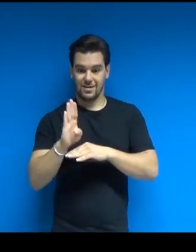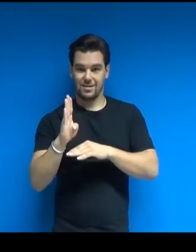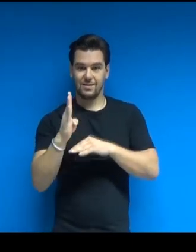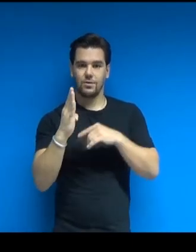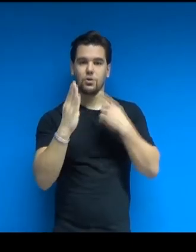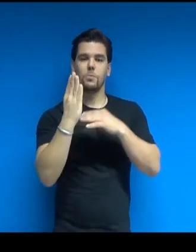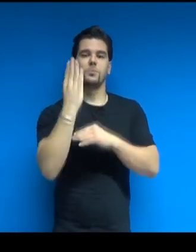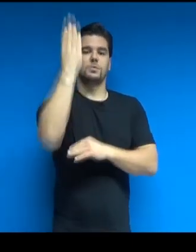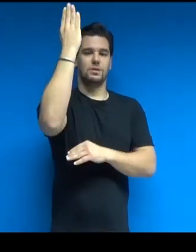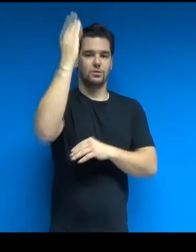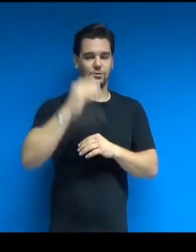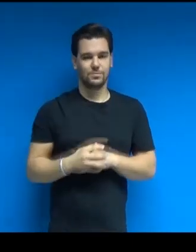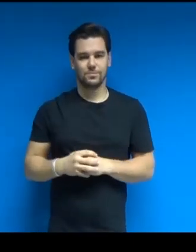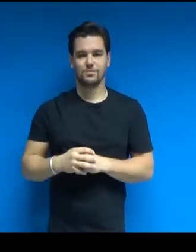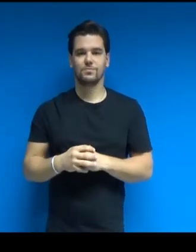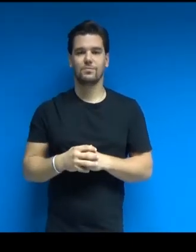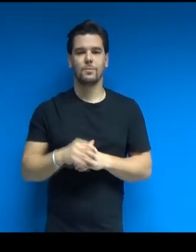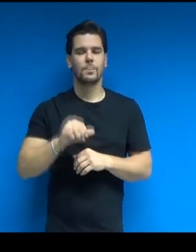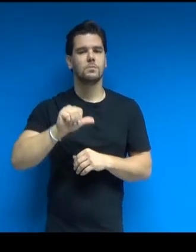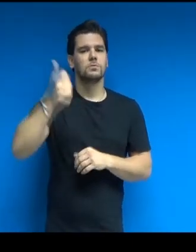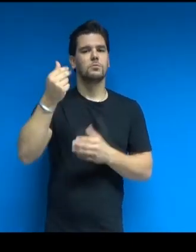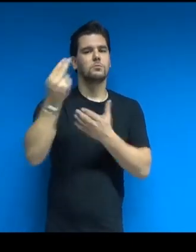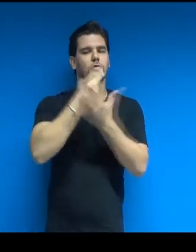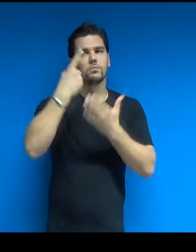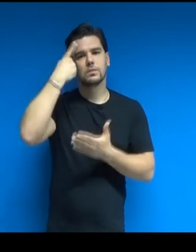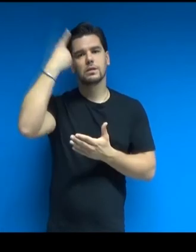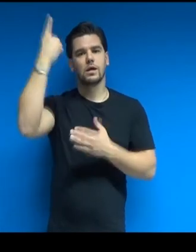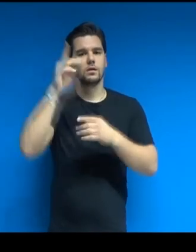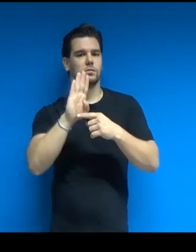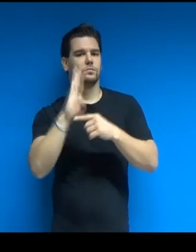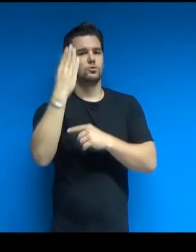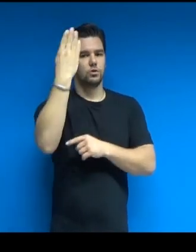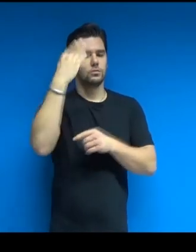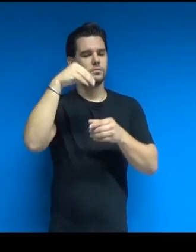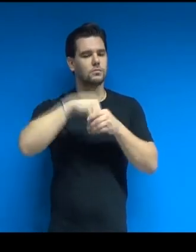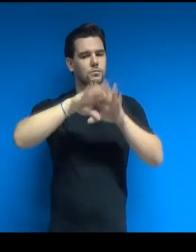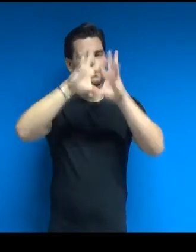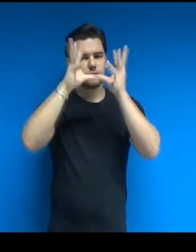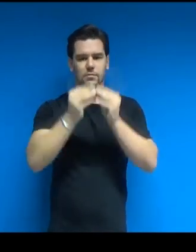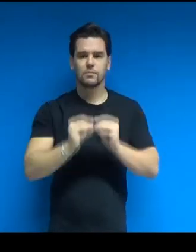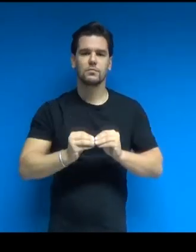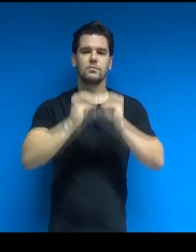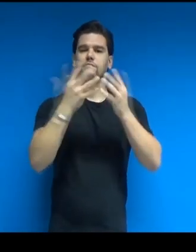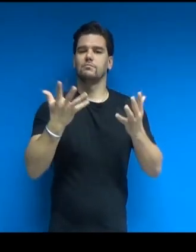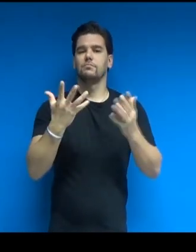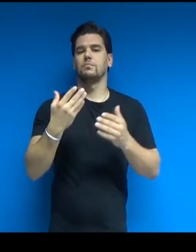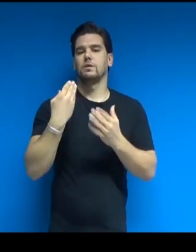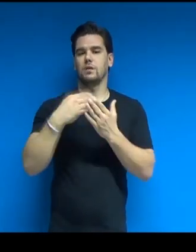torsione, che si attende dall'altezza, fino a raggiungere la